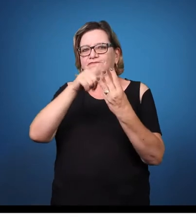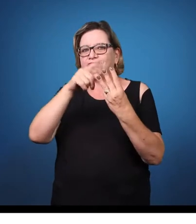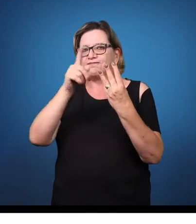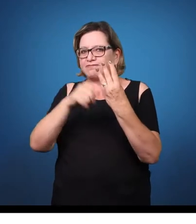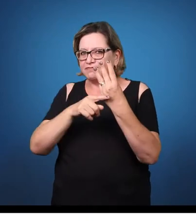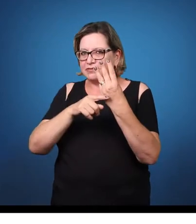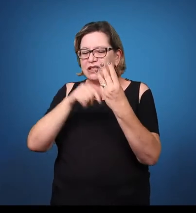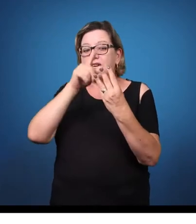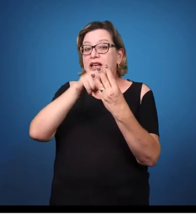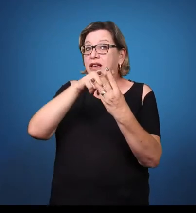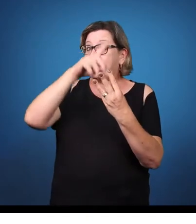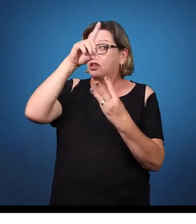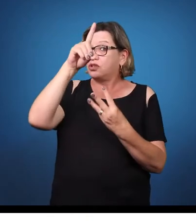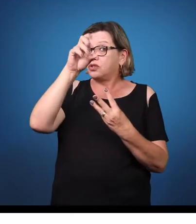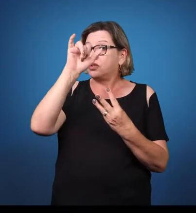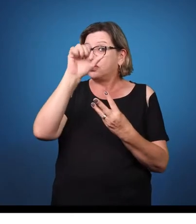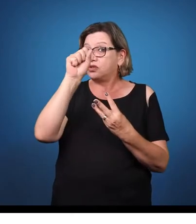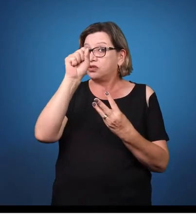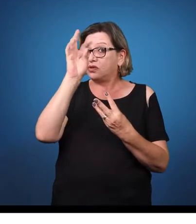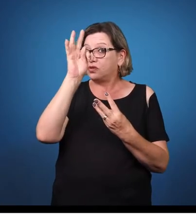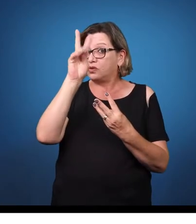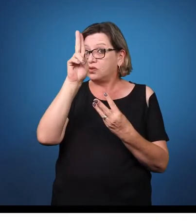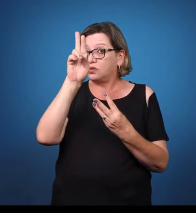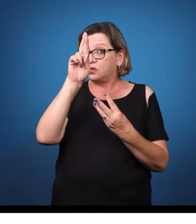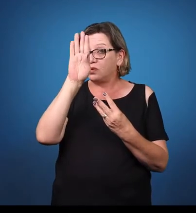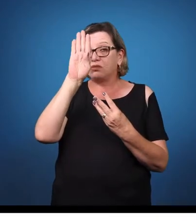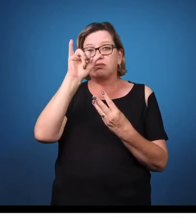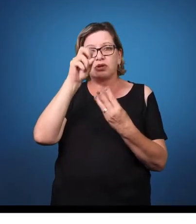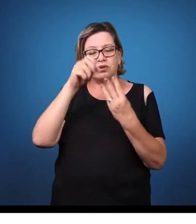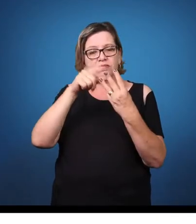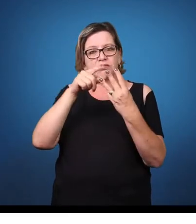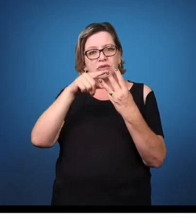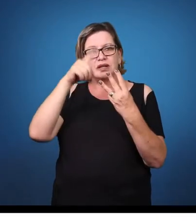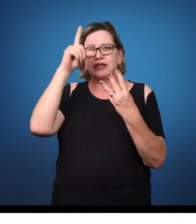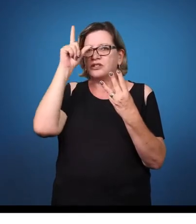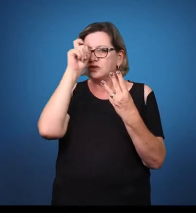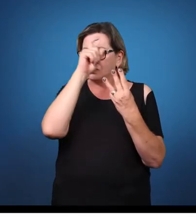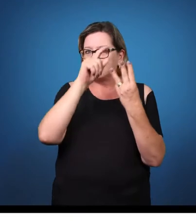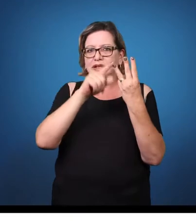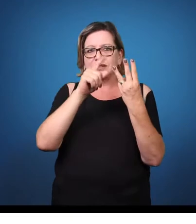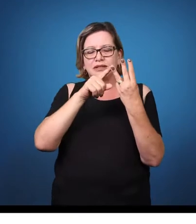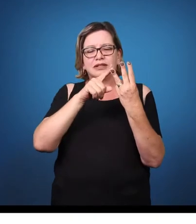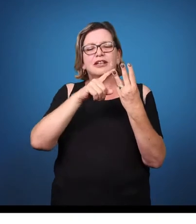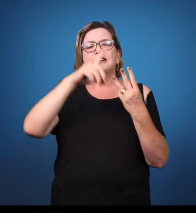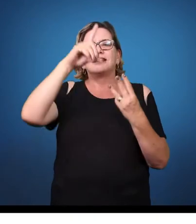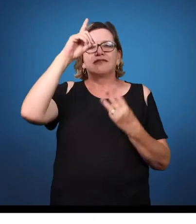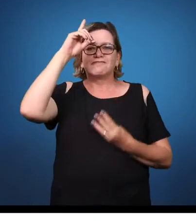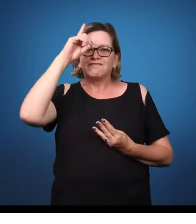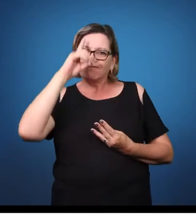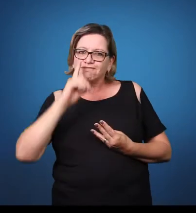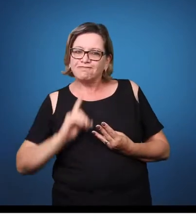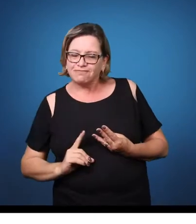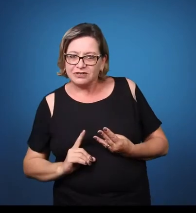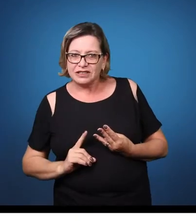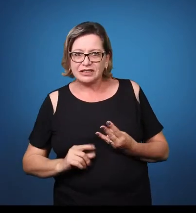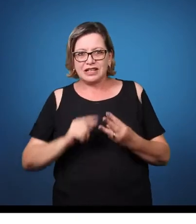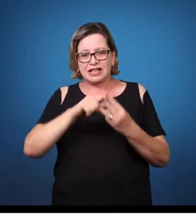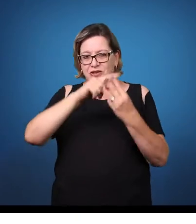e diagnóstico. O que é um distúrbio? Por exemplo, no processo de alfabetização da criança, é